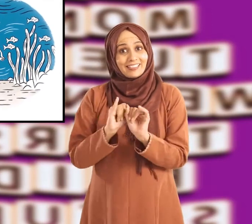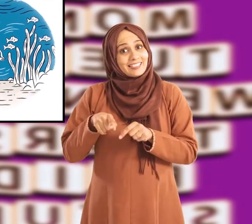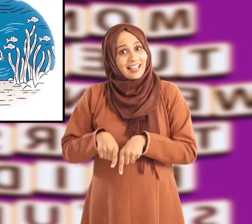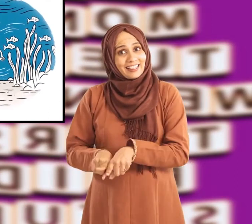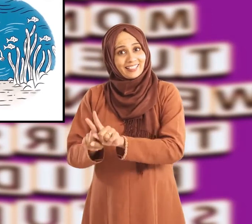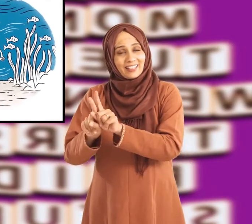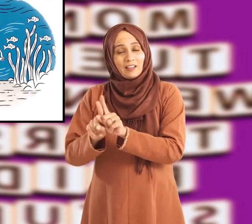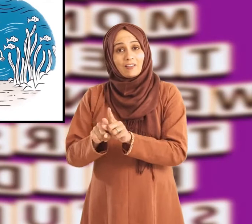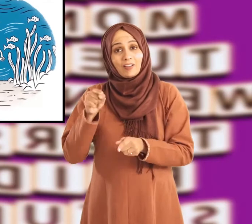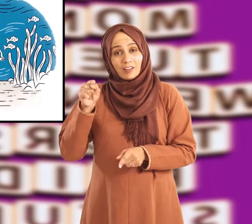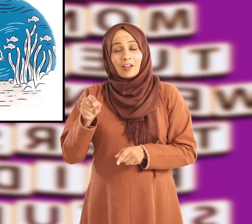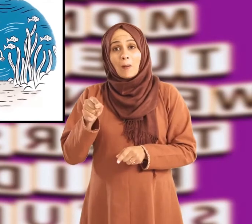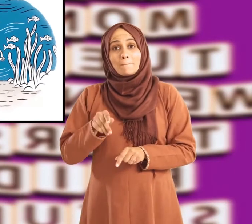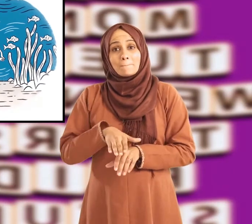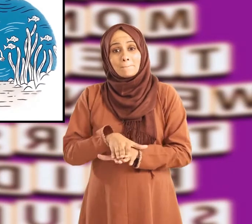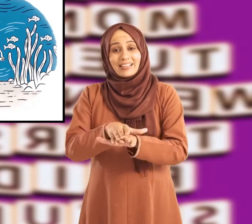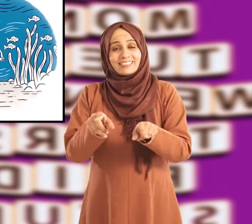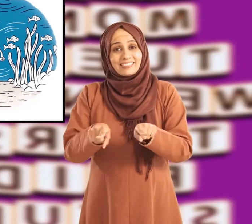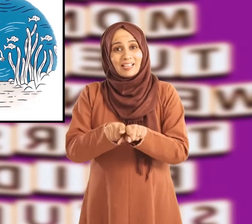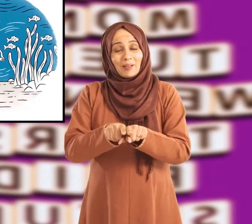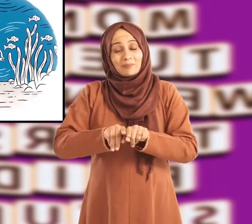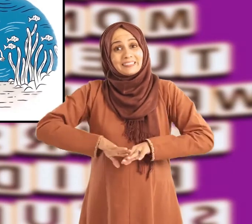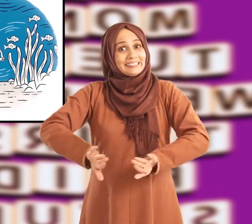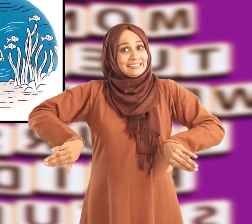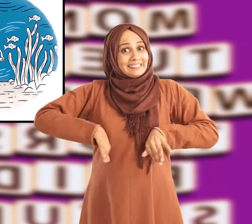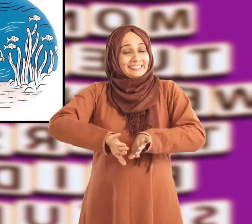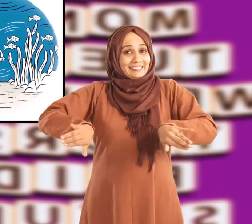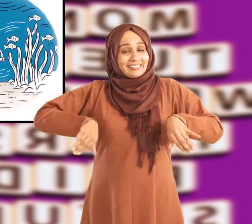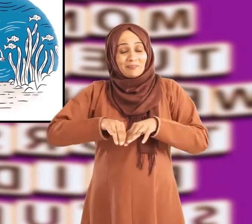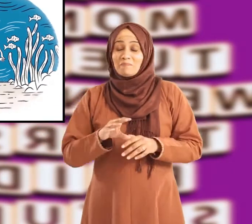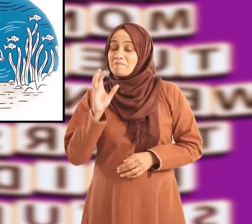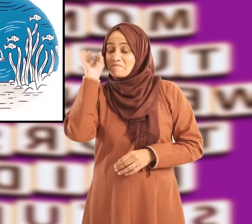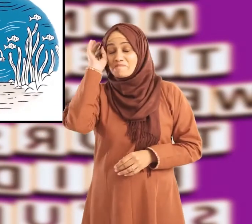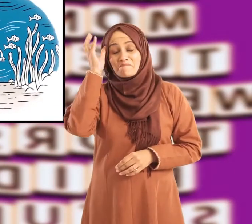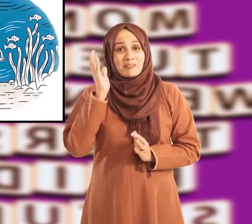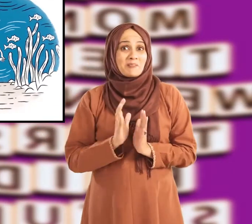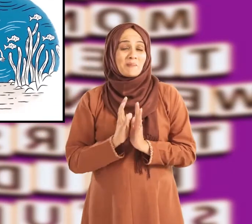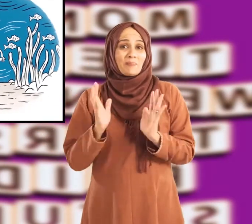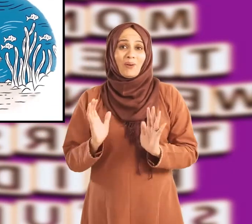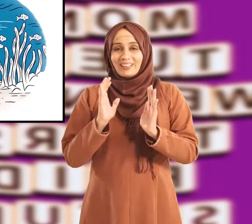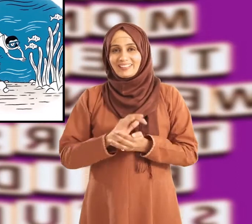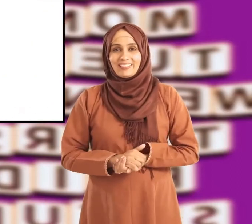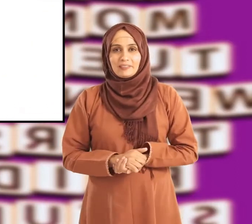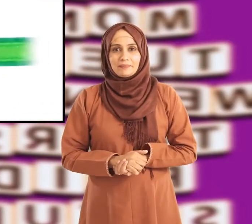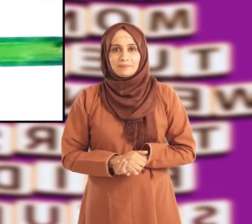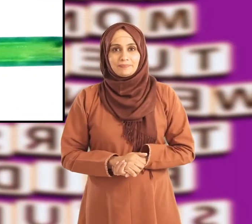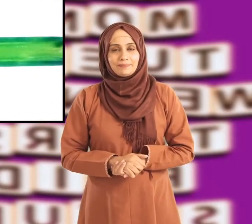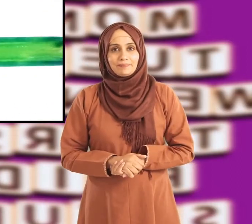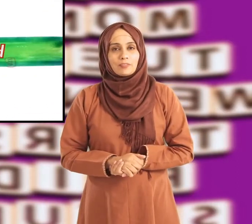جہاں وہ مچھلیوں کے ساتھ خوب تہرے گا بہت مزہ آئے گا فرائیڈے کو